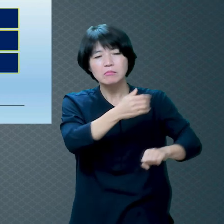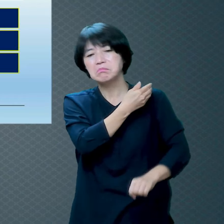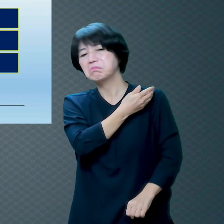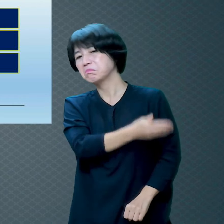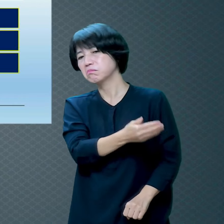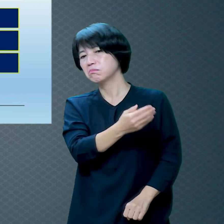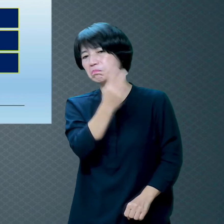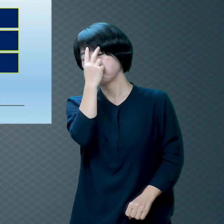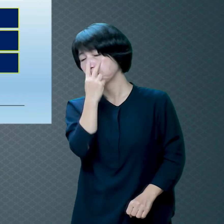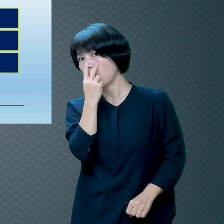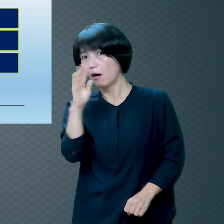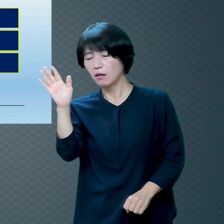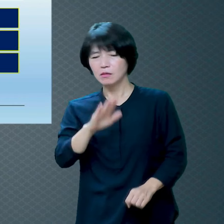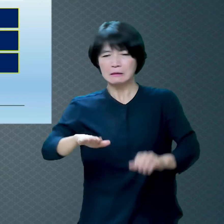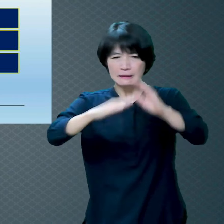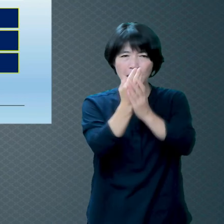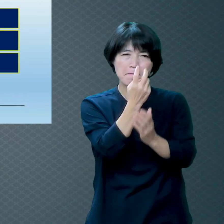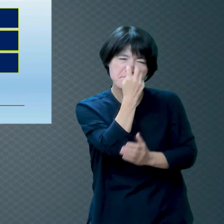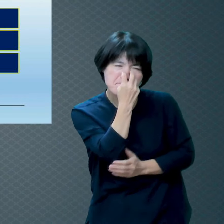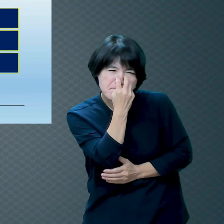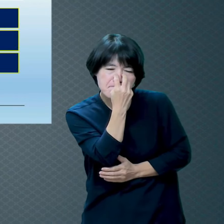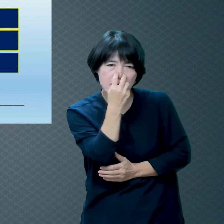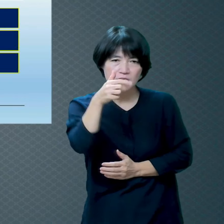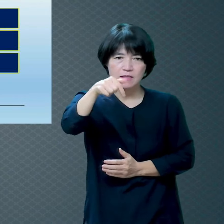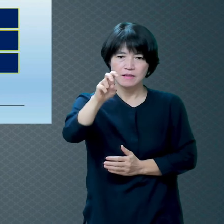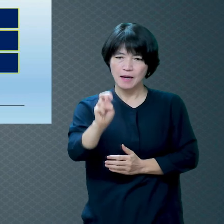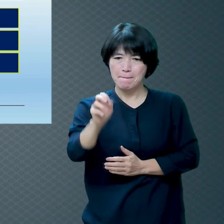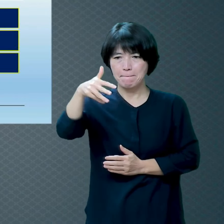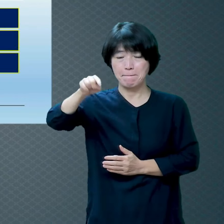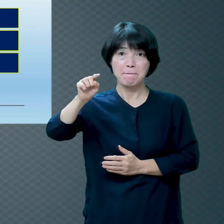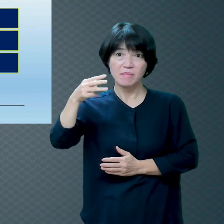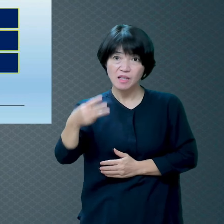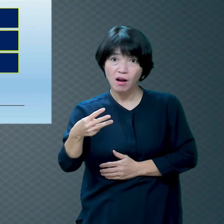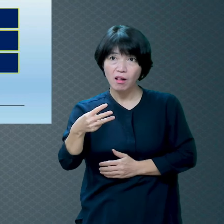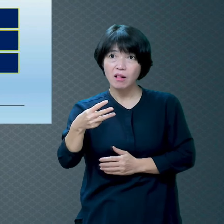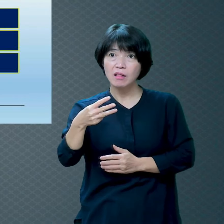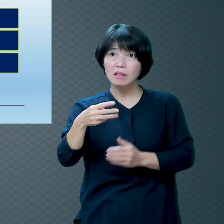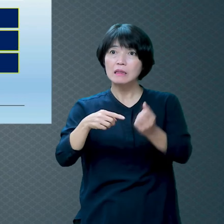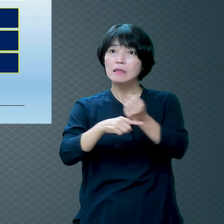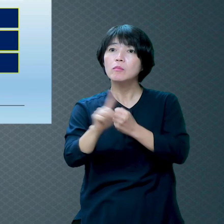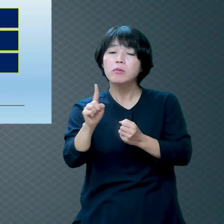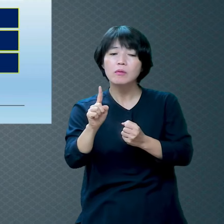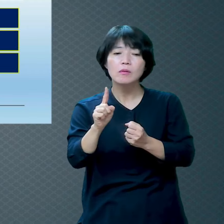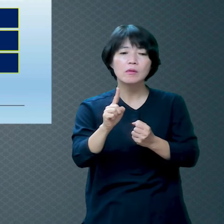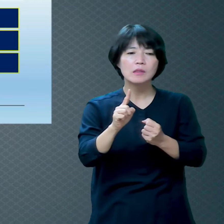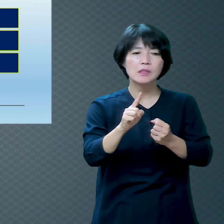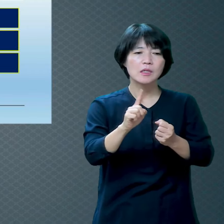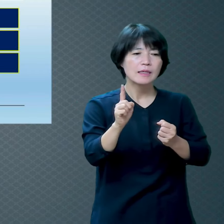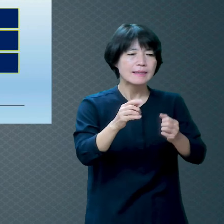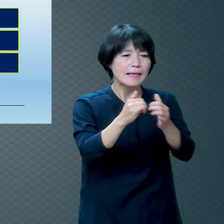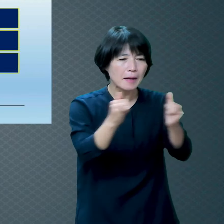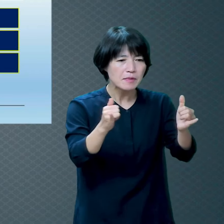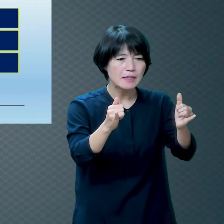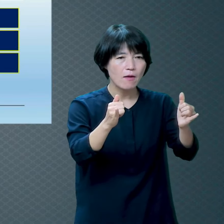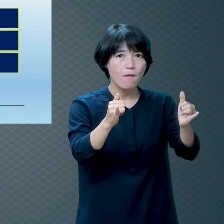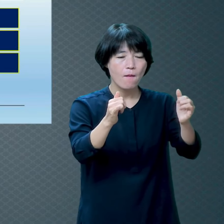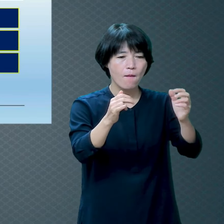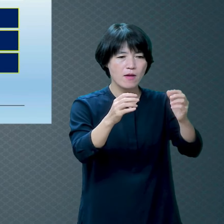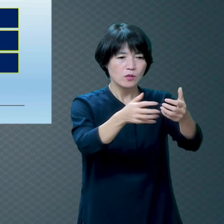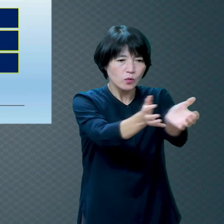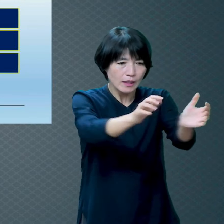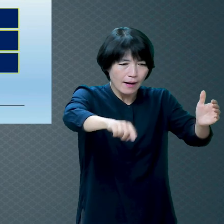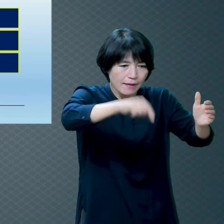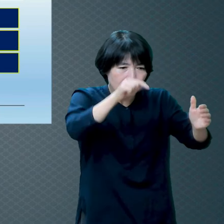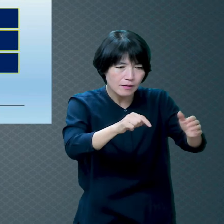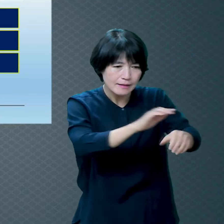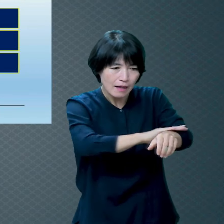어떤 조직이라든지 어떤 사람들 행동들 잘못된 것들을